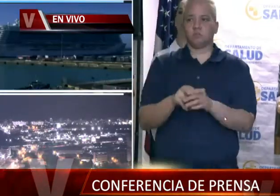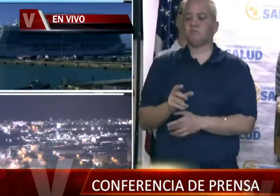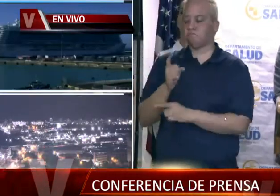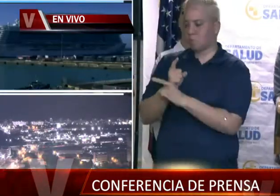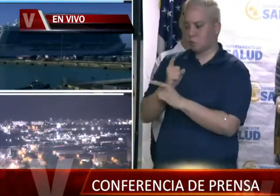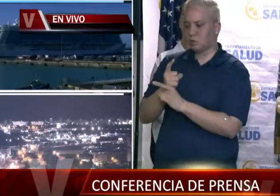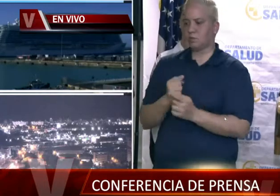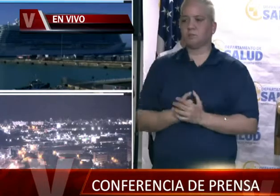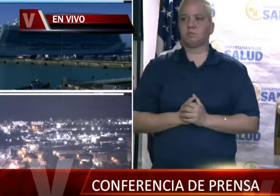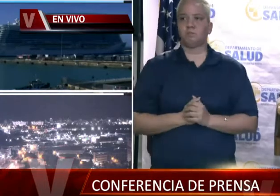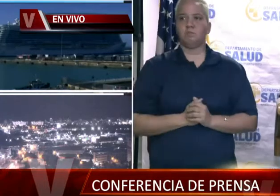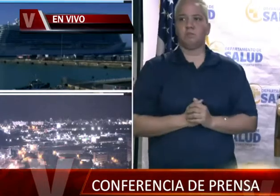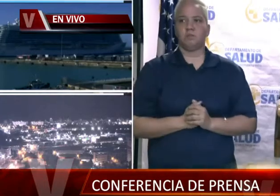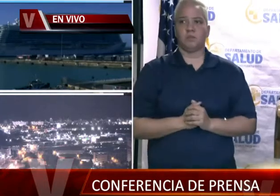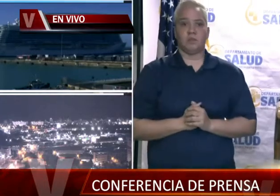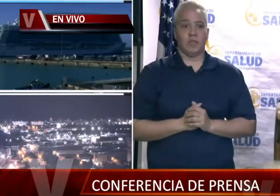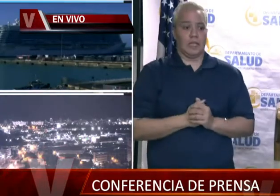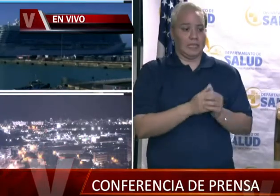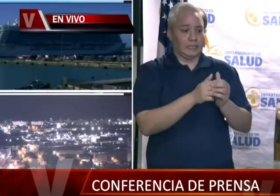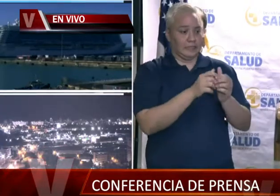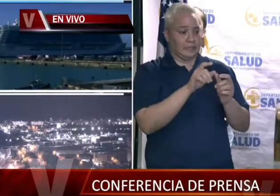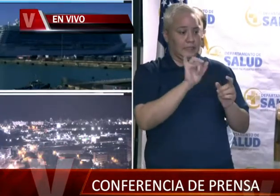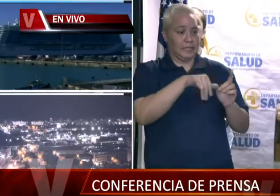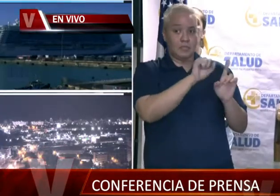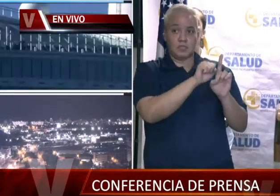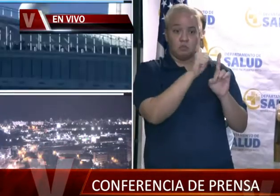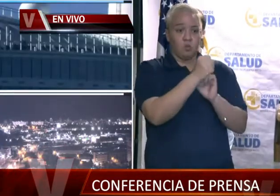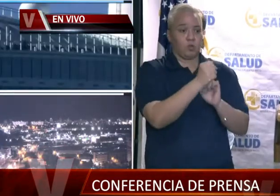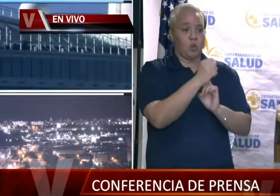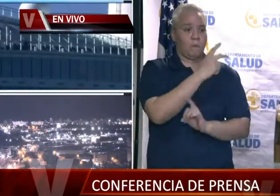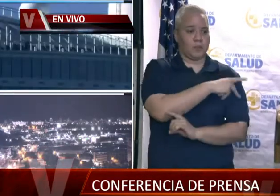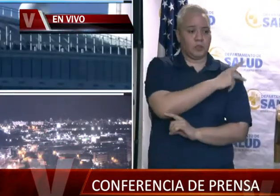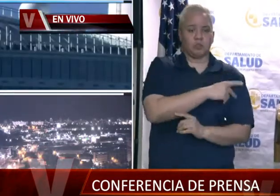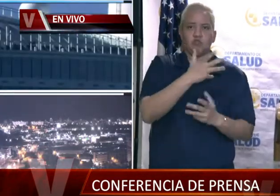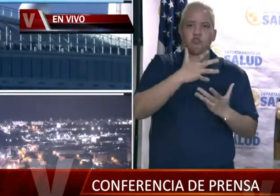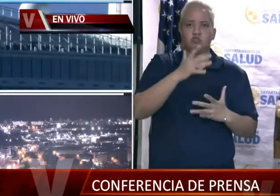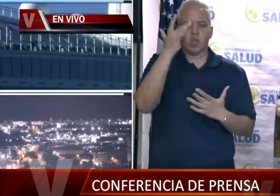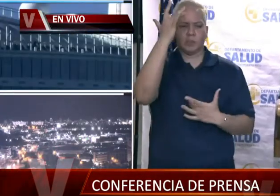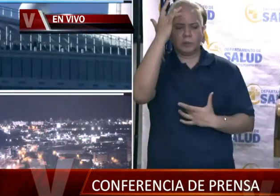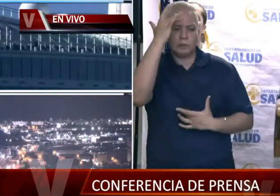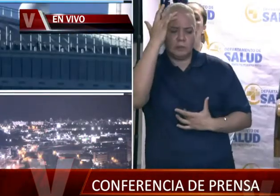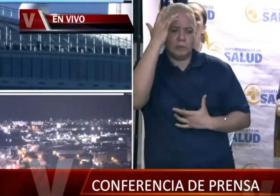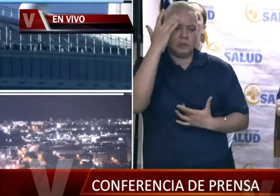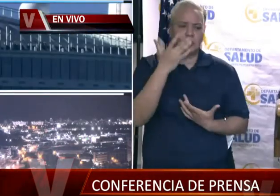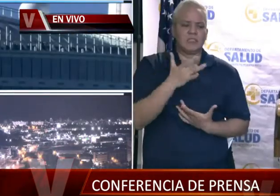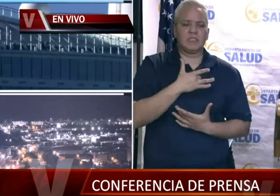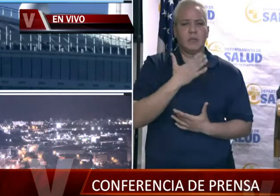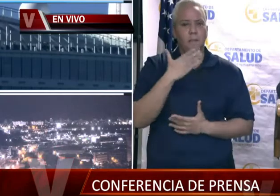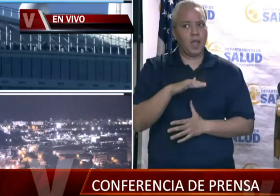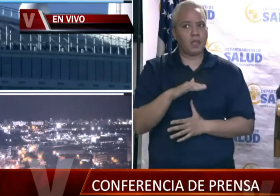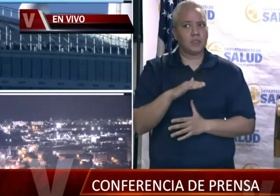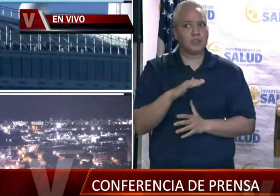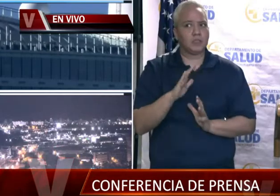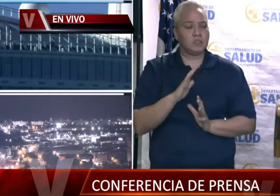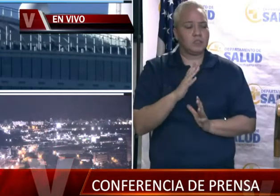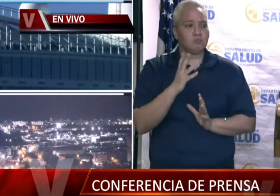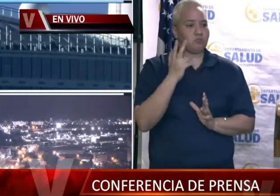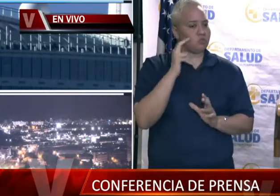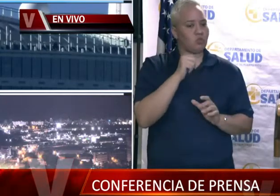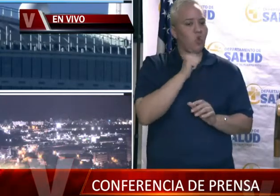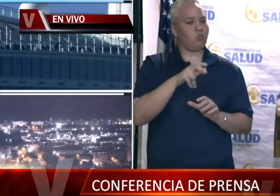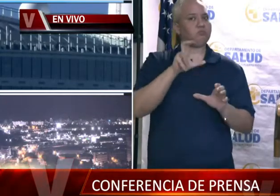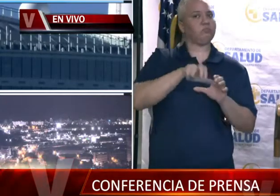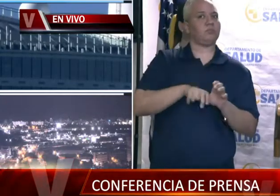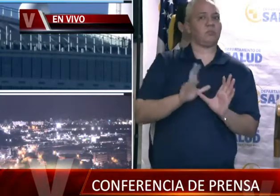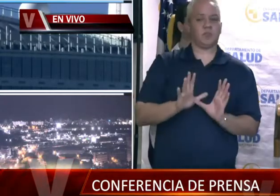correcto. Porque bajo esas condiciones, ese paciente que ya tenía unos síntomas, que se sentía mal, no se debía haber montado. es